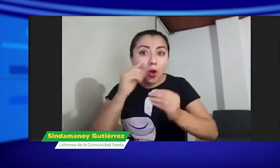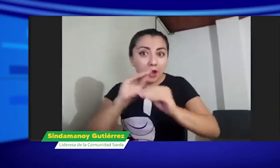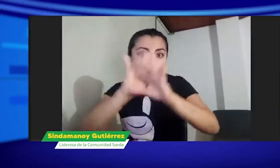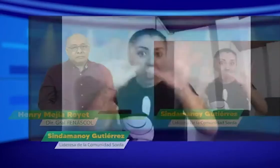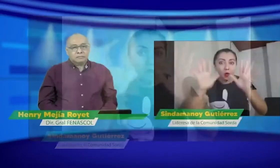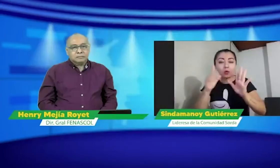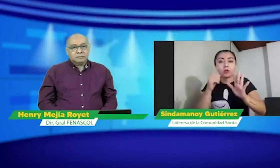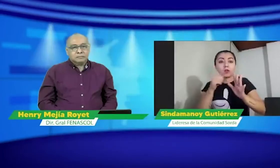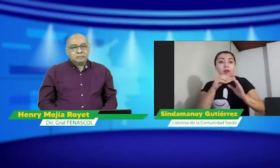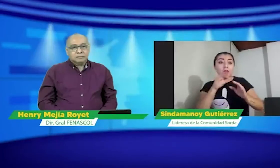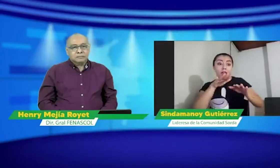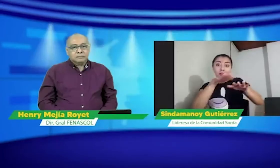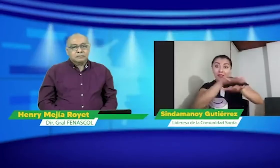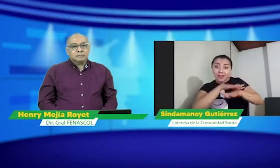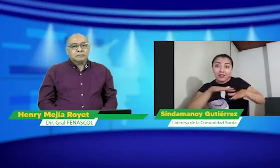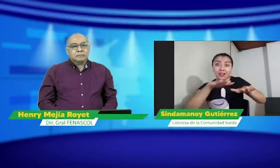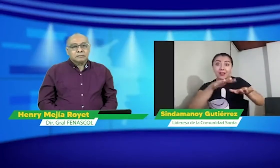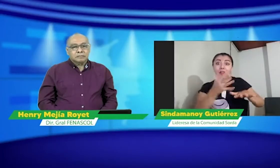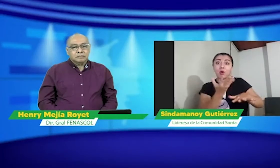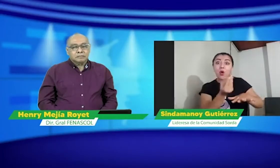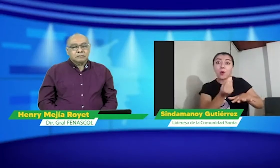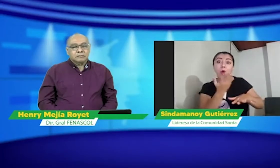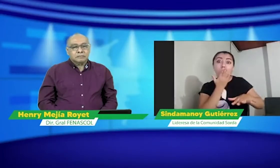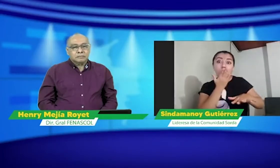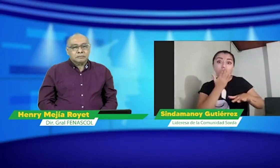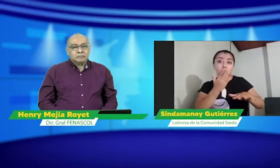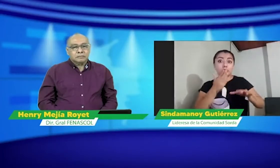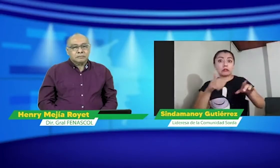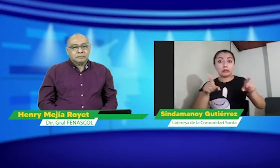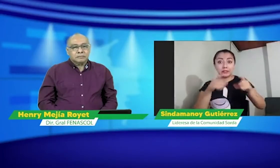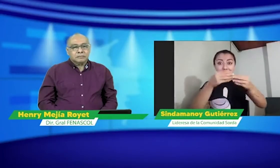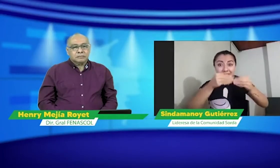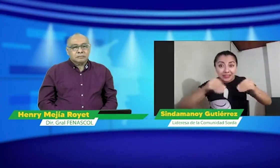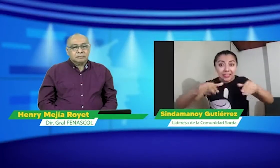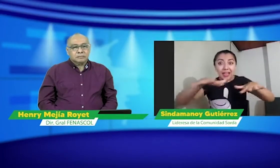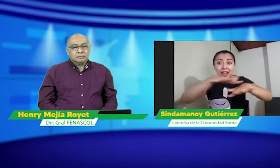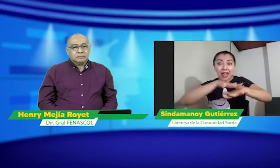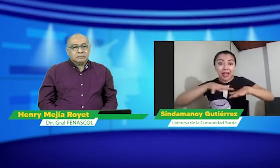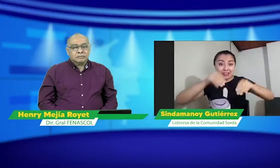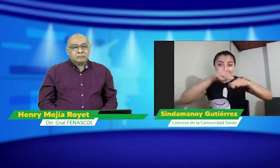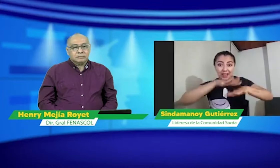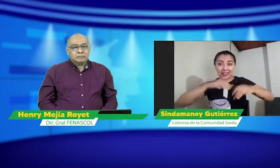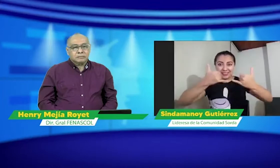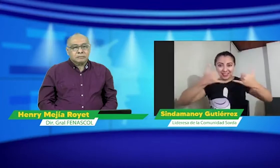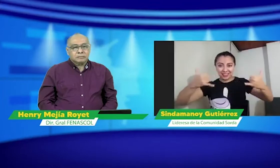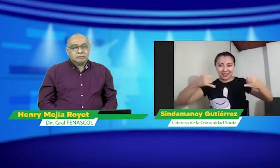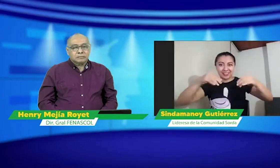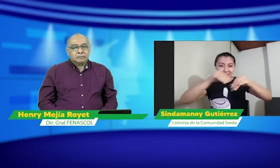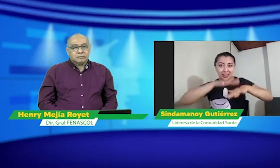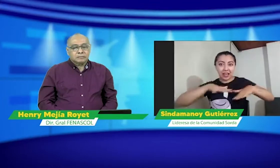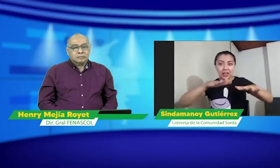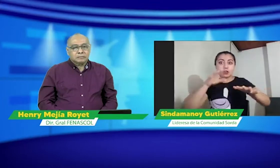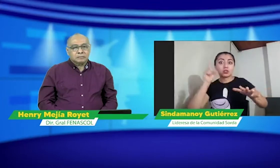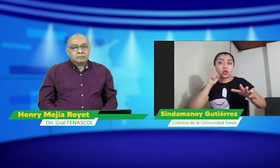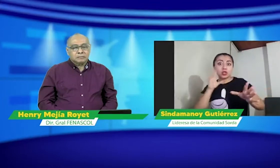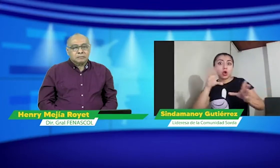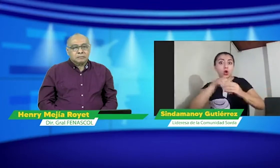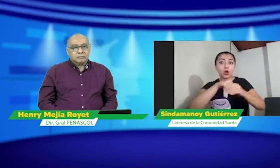de las lenguas nativas como tal en los diferentes espacios. Por ejemplo, los grupos étnicos tienen un